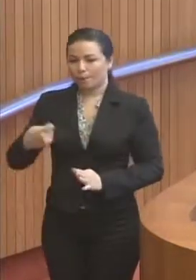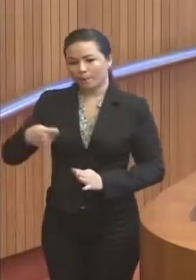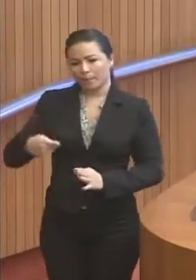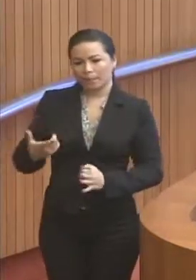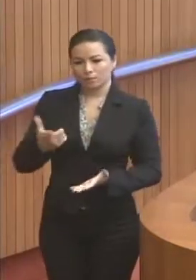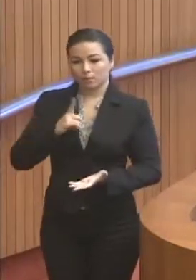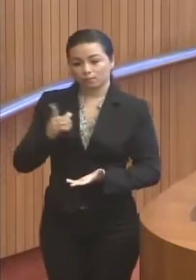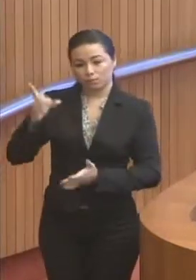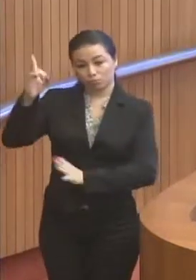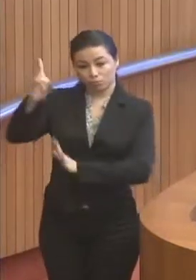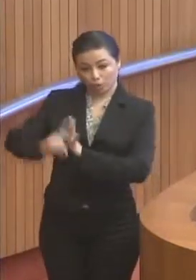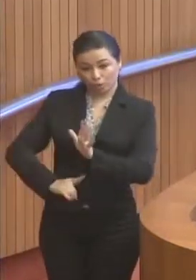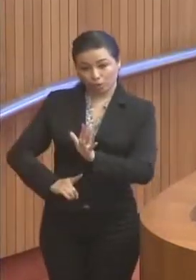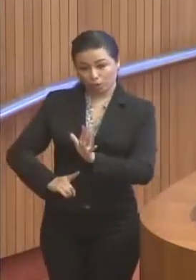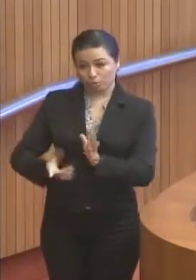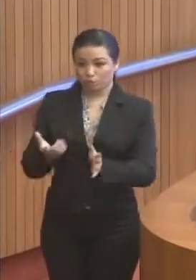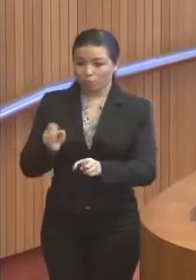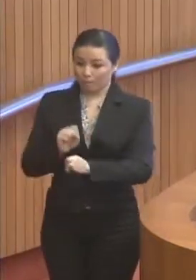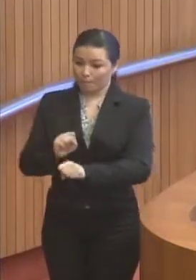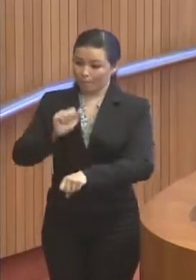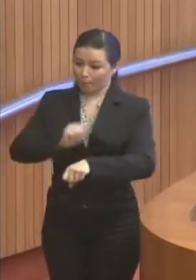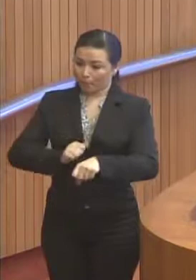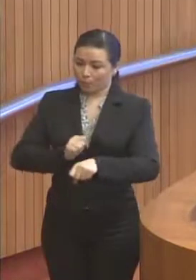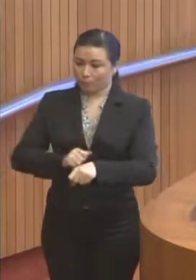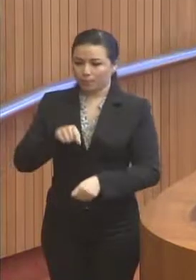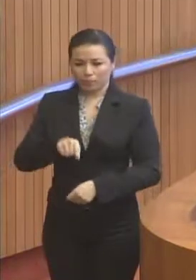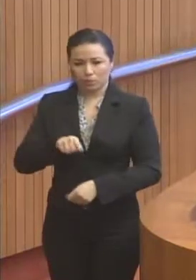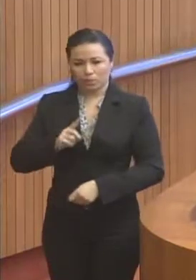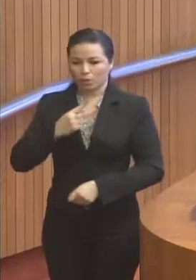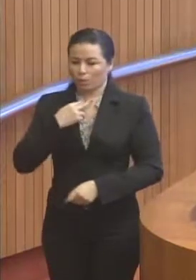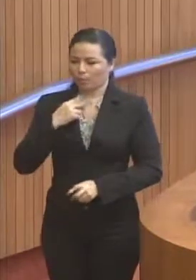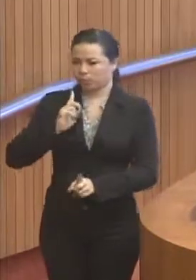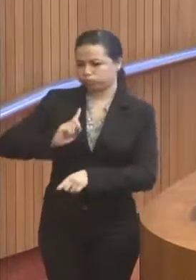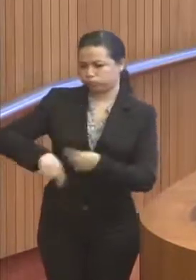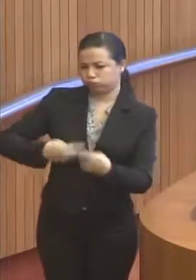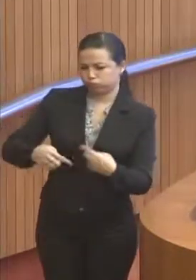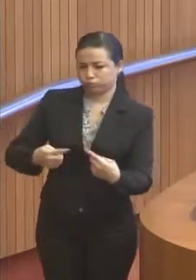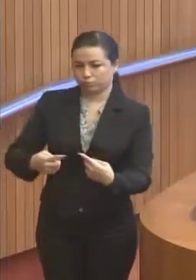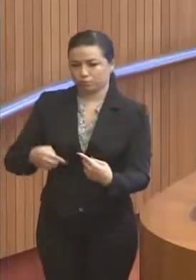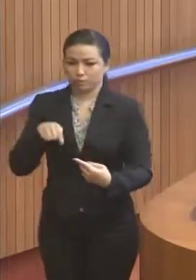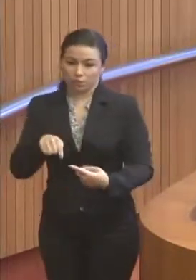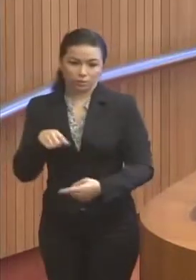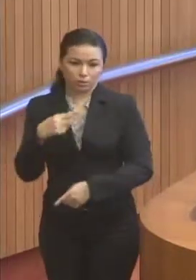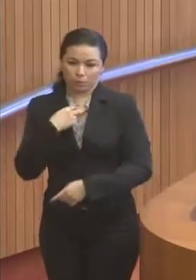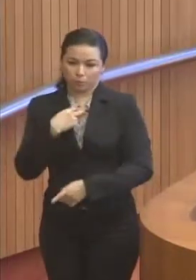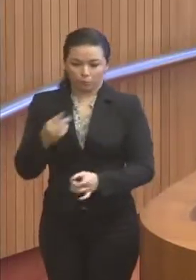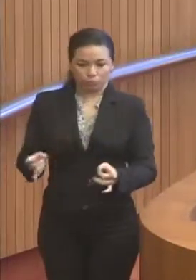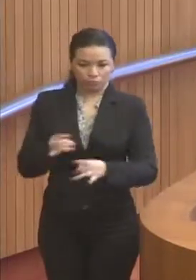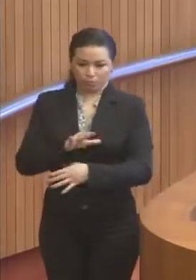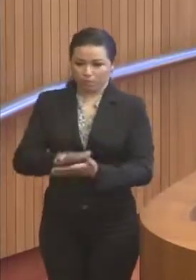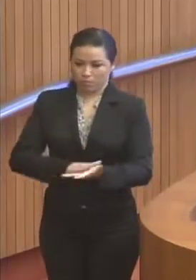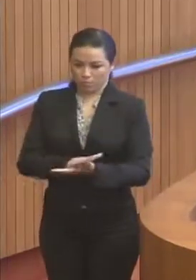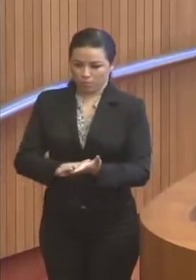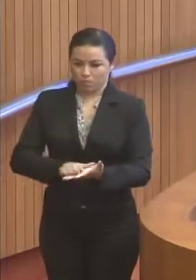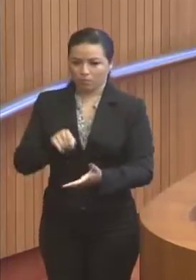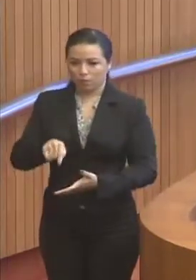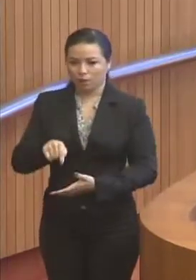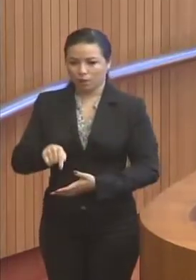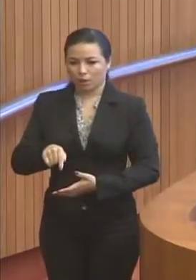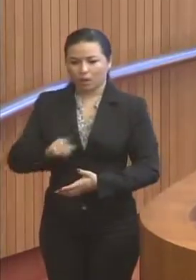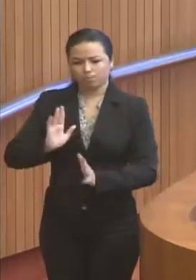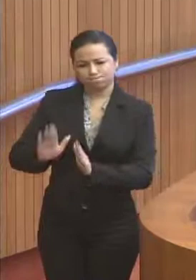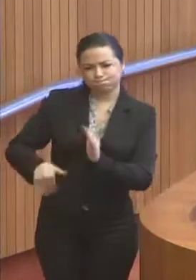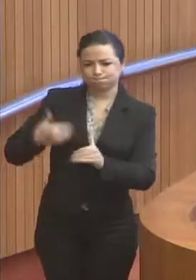pobres. A pobreza não pode ser uma herança, não pode ser uma condição intransponível. A superação real da miséria